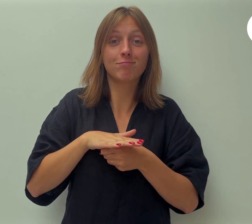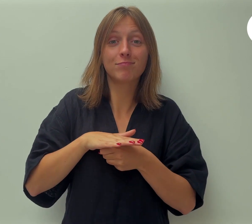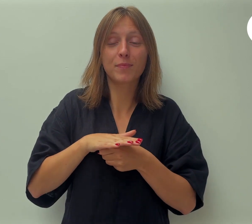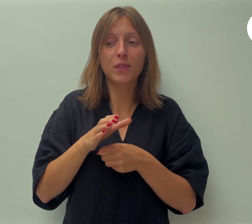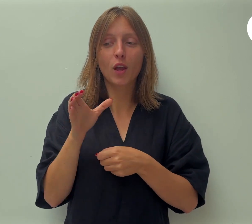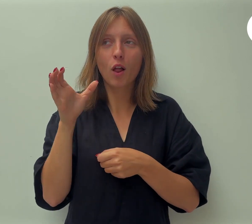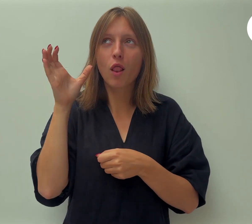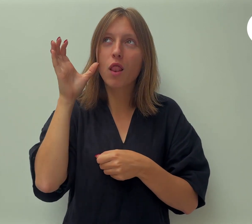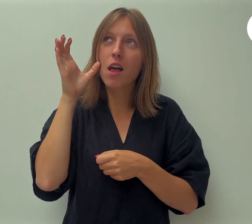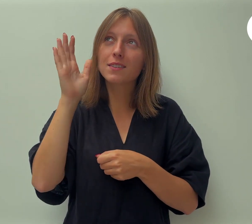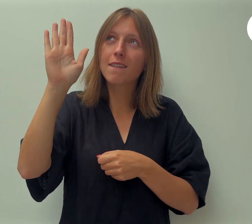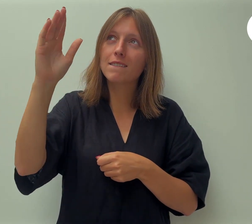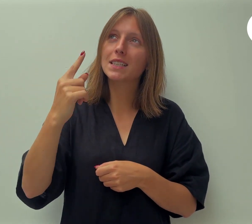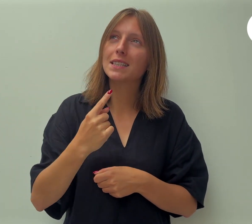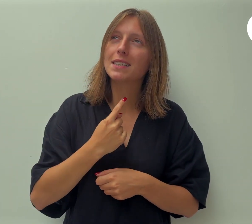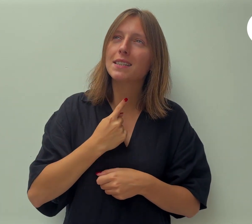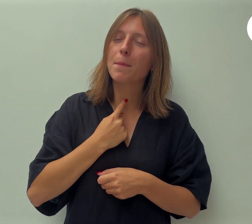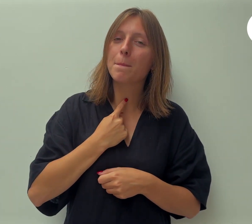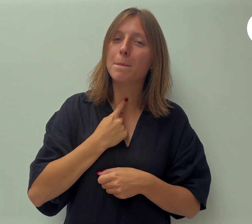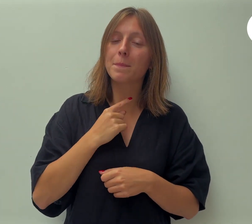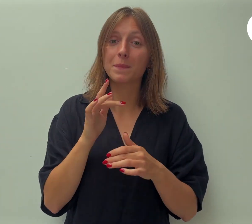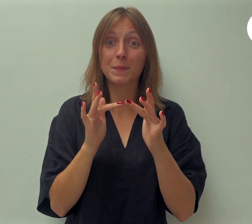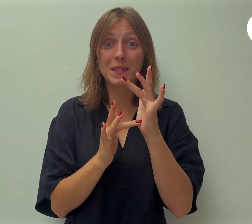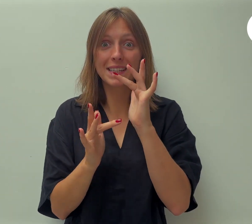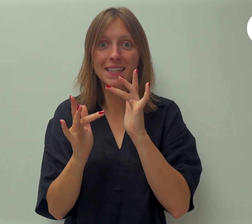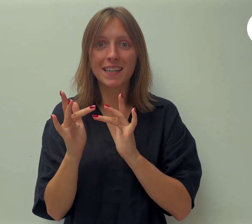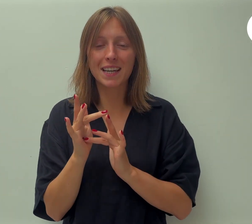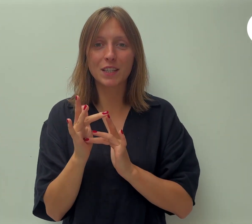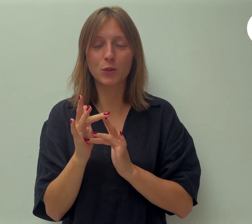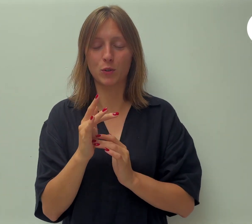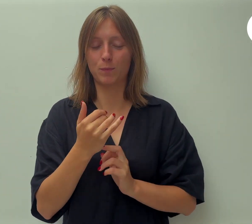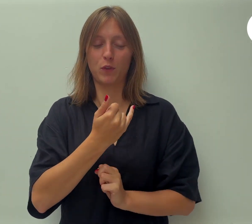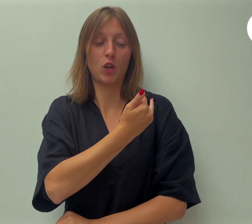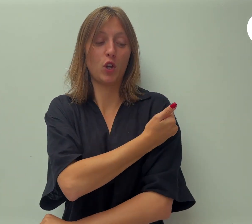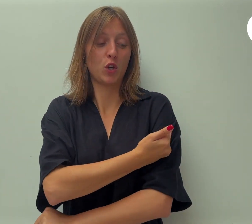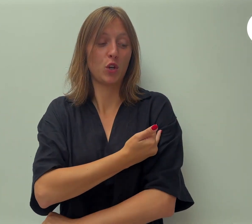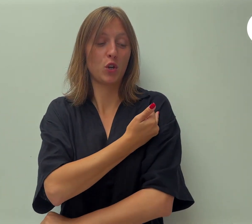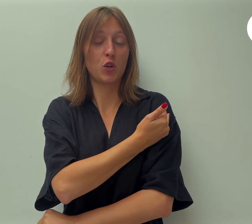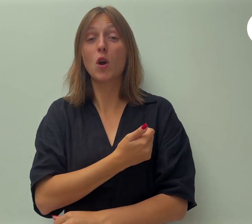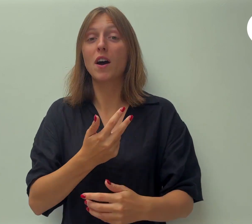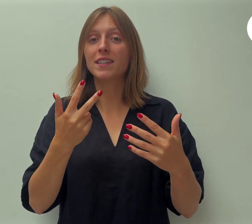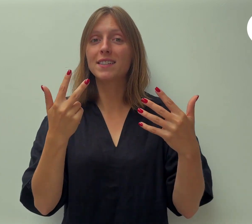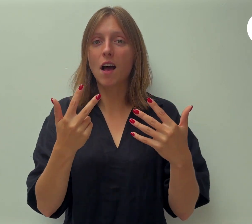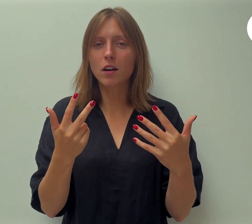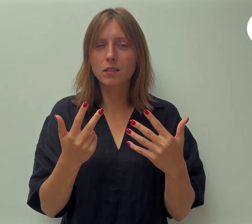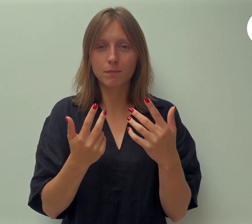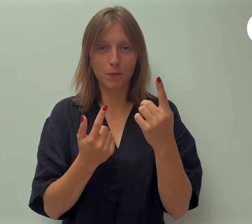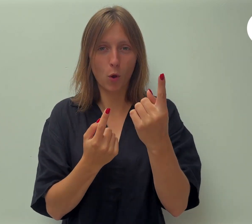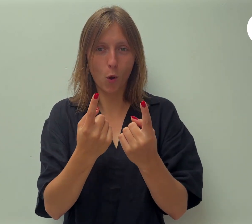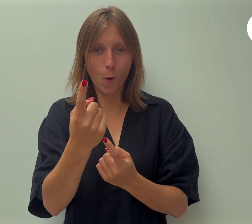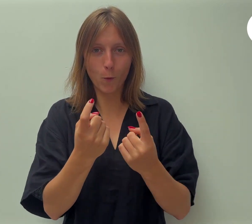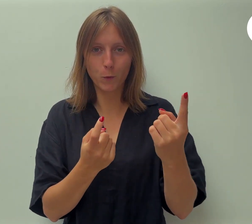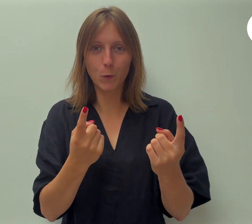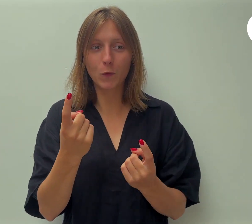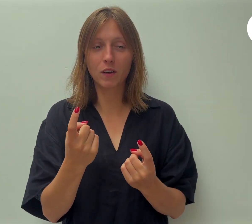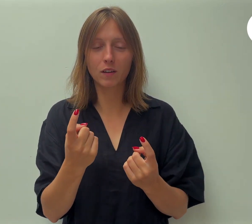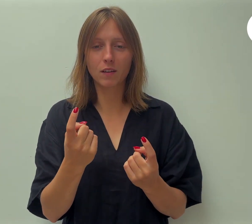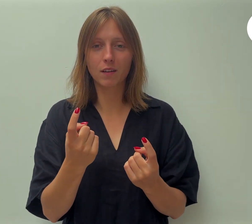naar zijn stem. Jezus nodigt ons in Johannes 8, vers 12 uit. Ik ben het licht van de wereld.